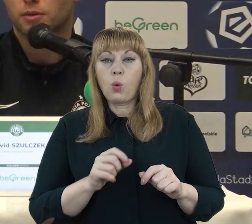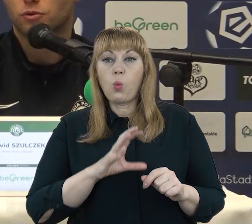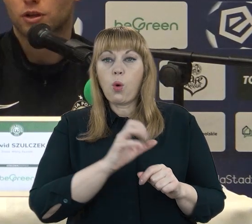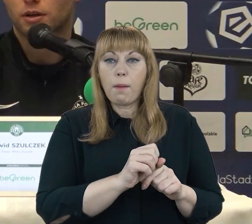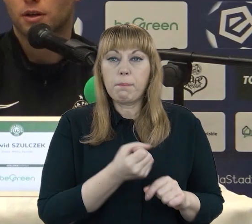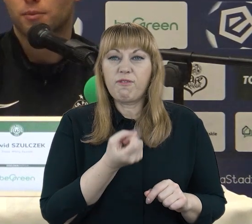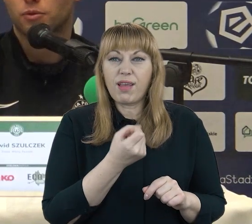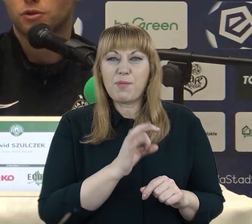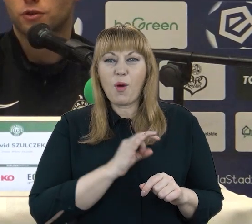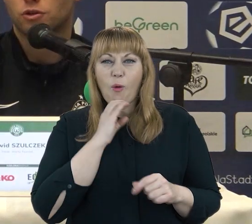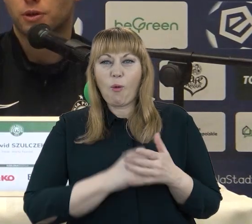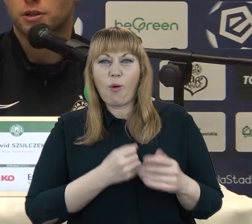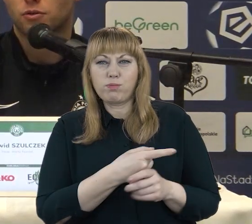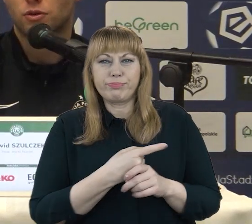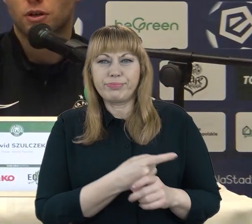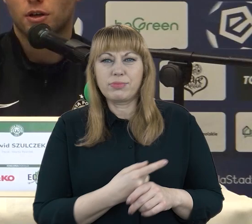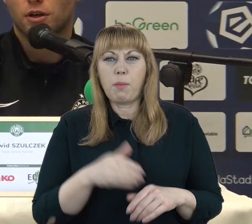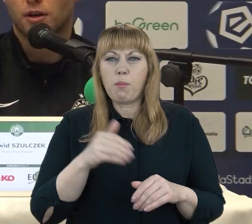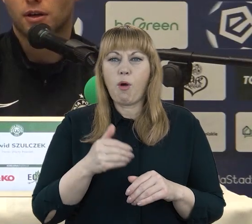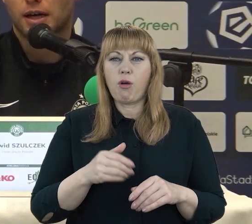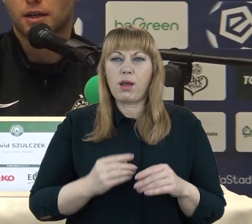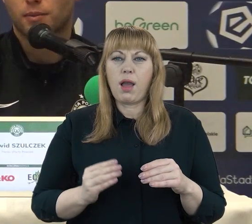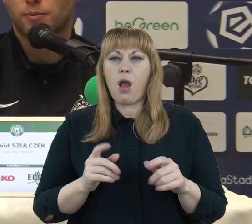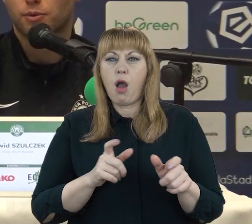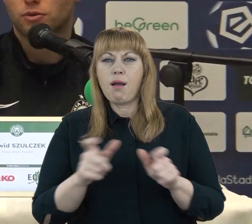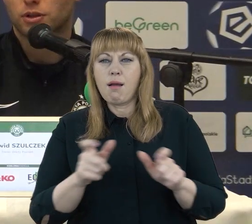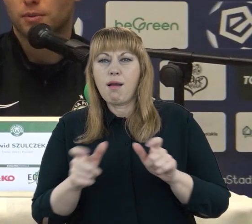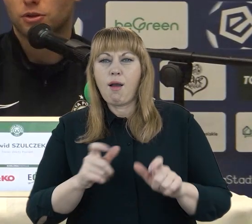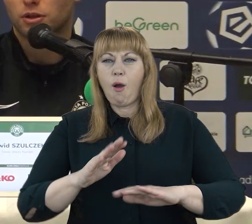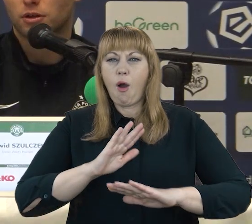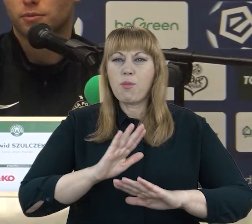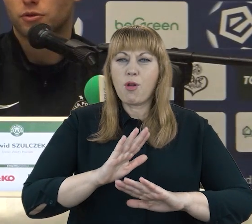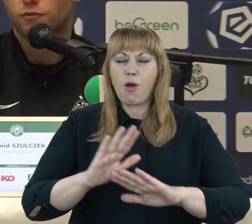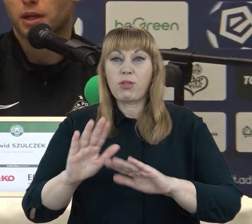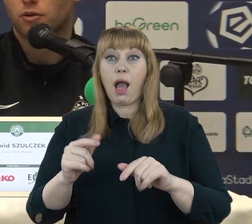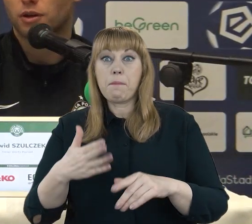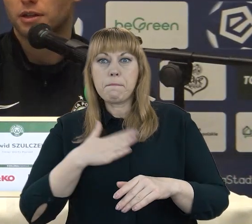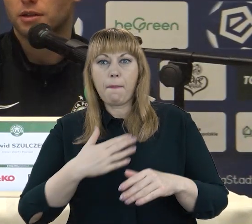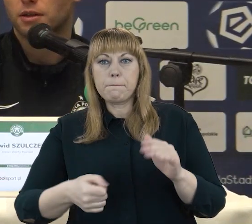kiedy można podejść wyżej do pressingu. A kiedy mamy piłkę, to staramy się być w miarę konkretni